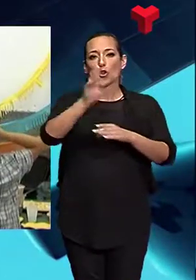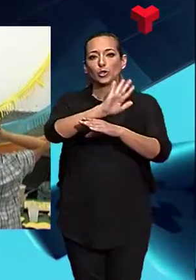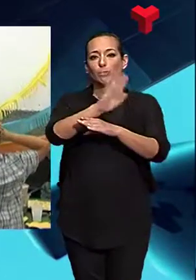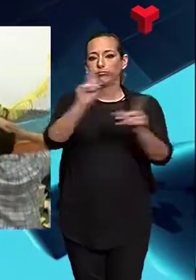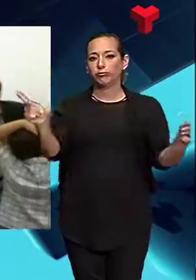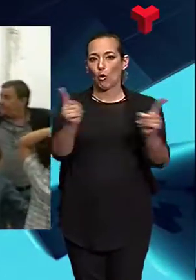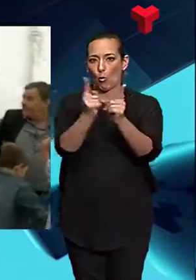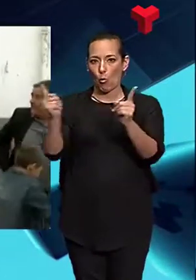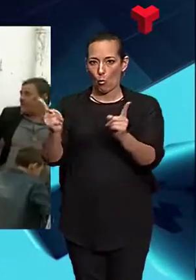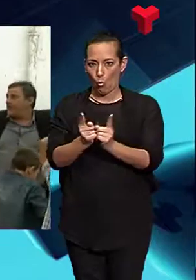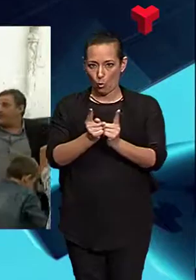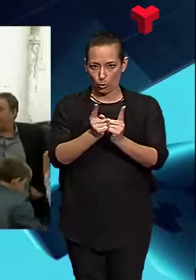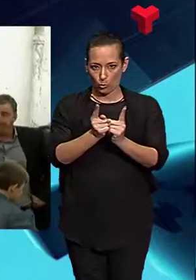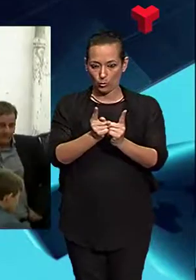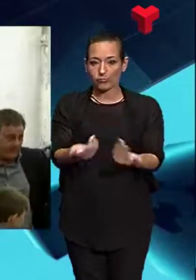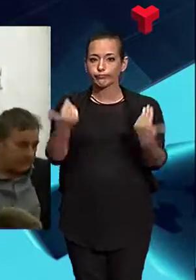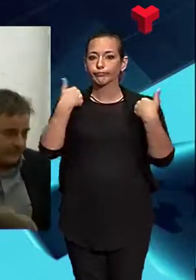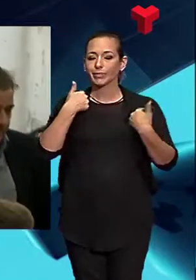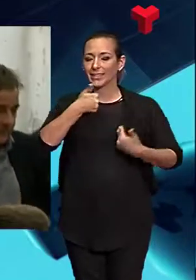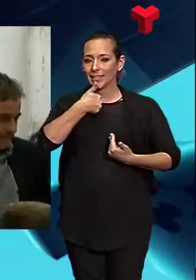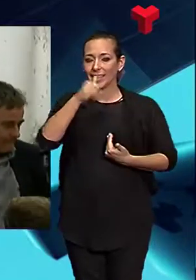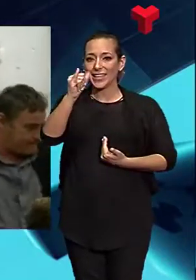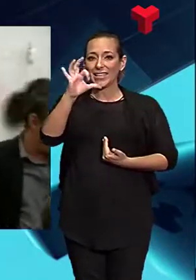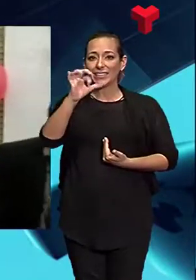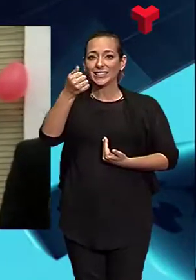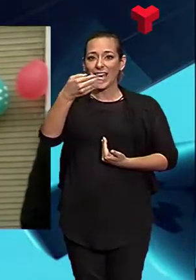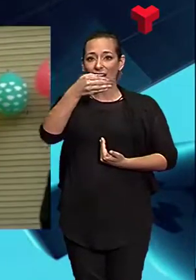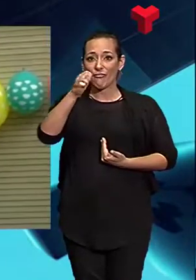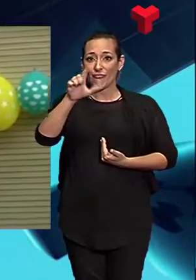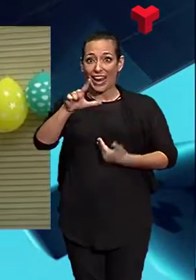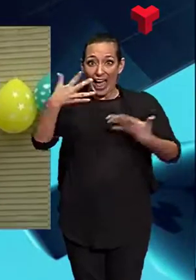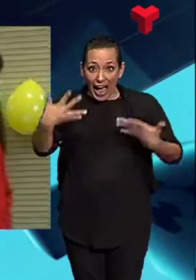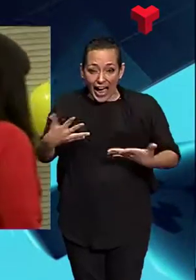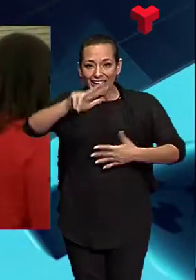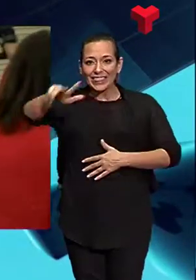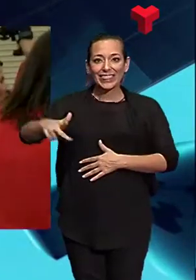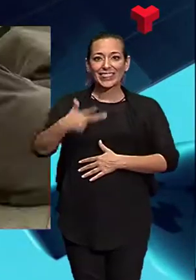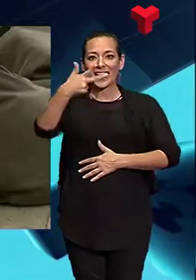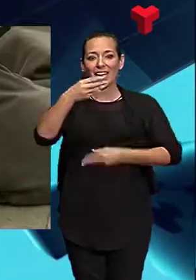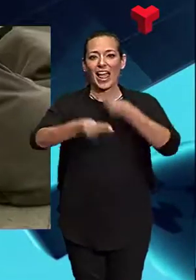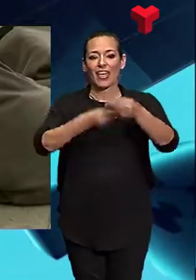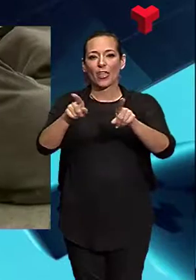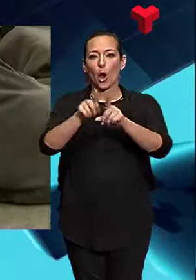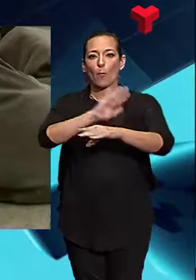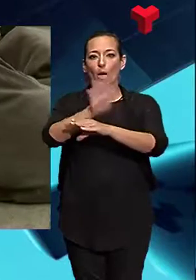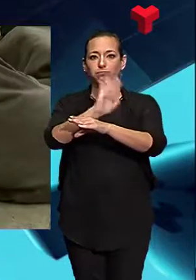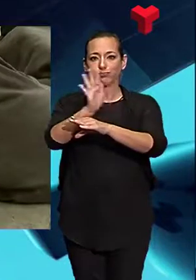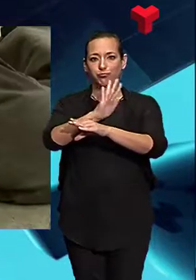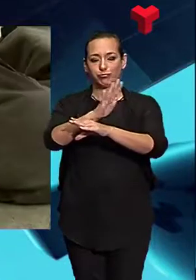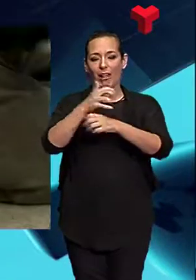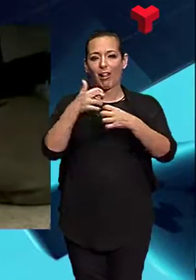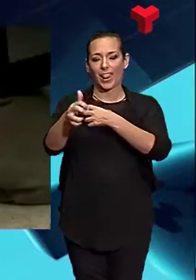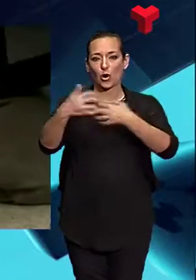els dos produïts per Isabel Cuixet i ara Falsal al Llarmatratxa. La hija del ladrón és un fil